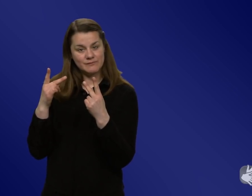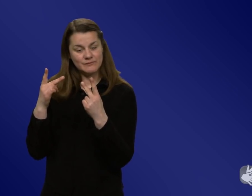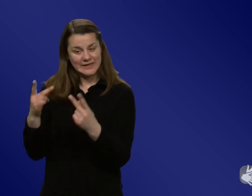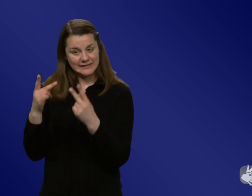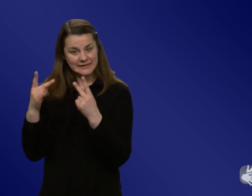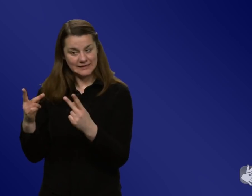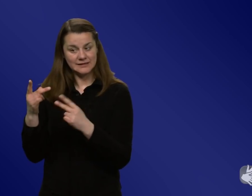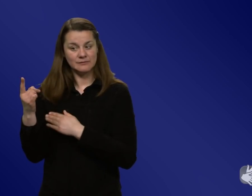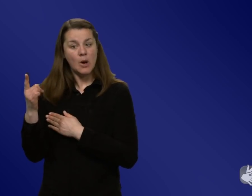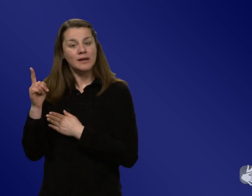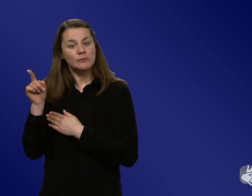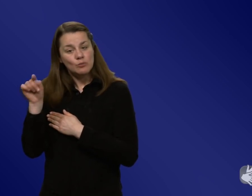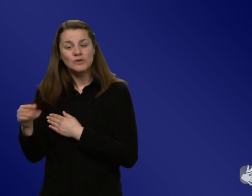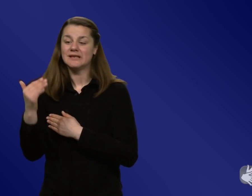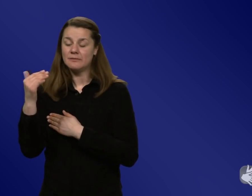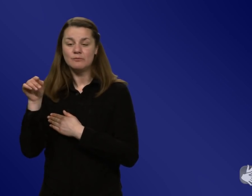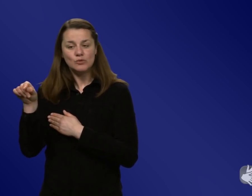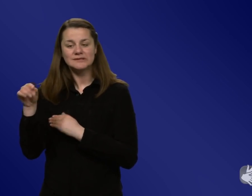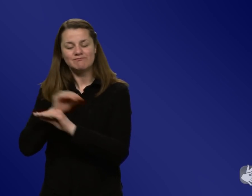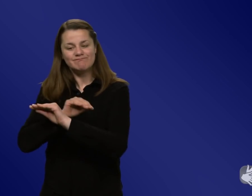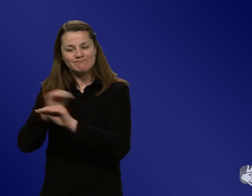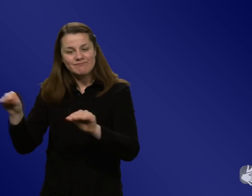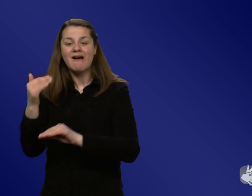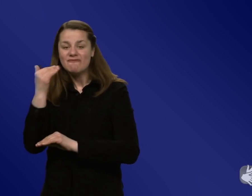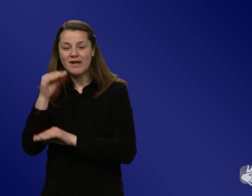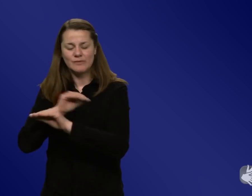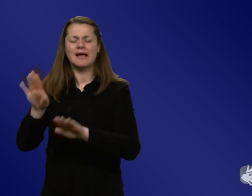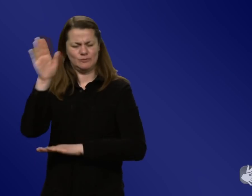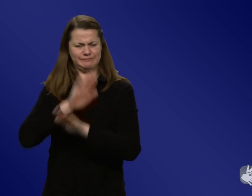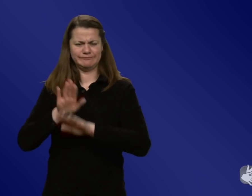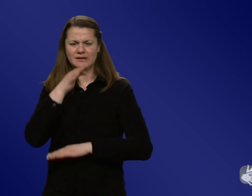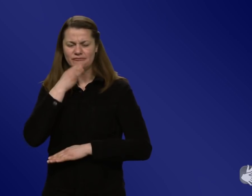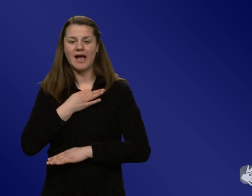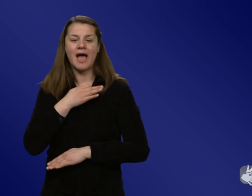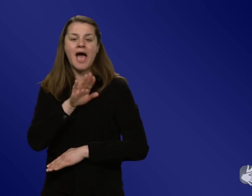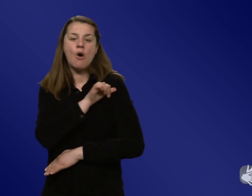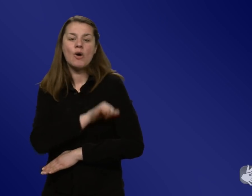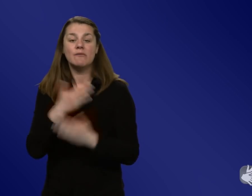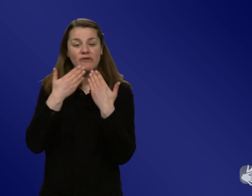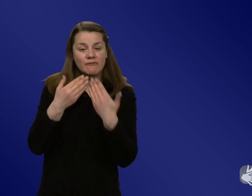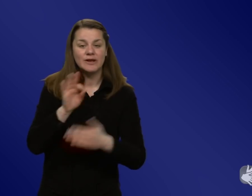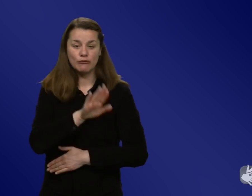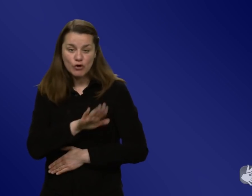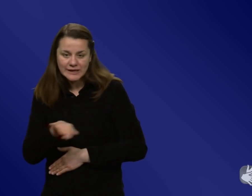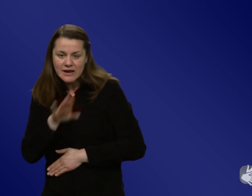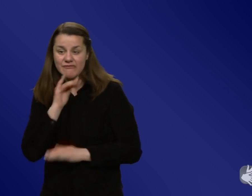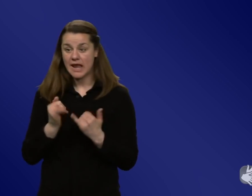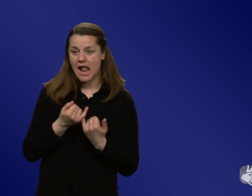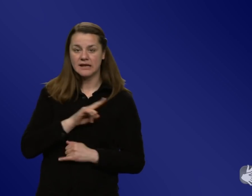wann man kommuniziert? Also ich erinnere mich, bei der Frage, gibt es eine Impfempfehlung für Kinder zum Beispiel, viele Eltern wochenlang gewartet haben und gar nicht